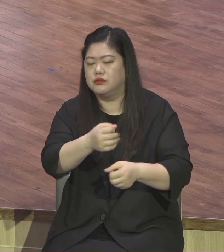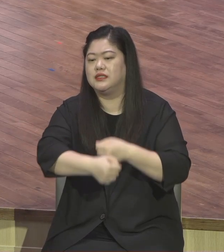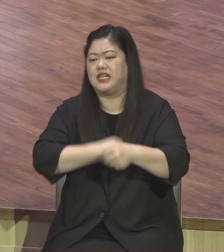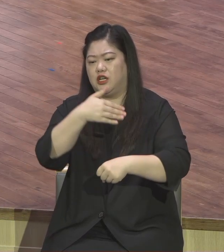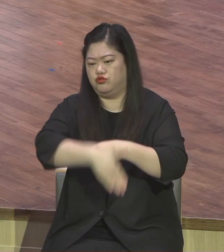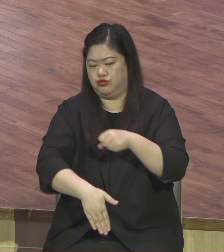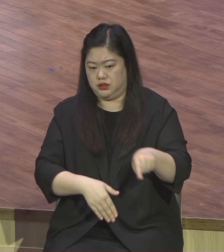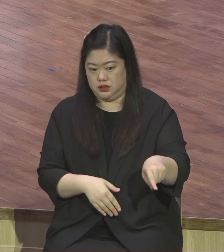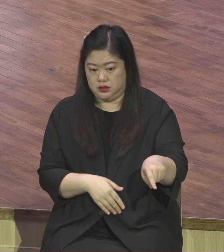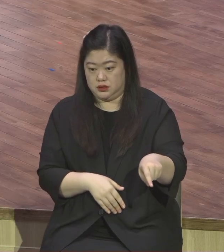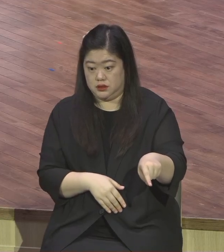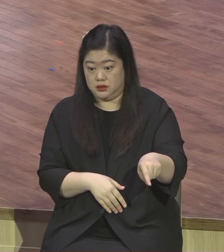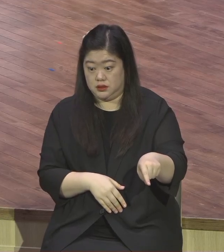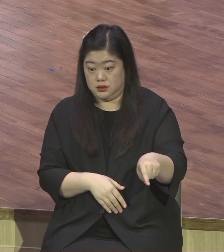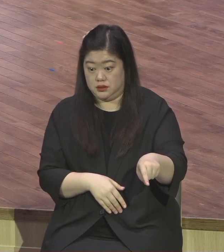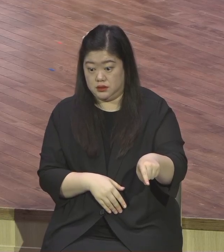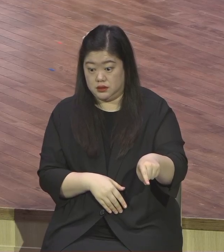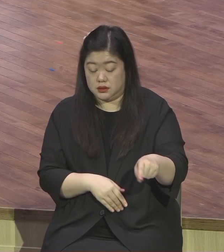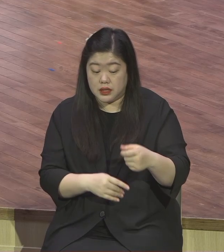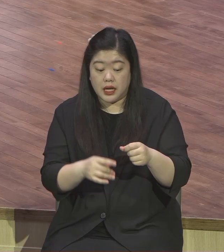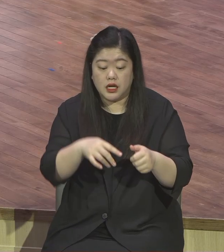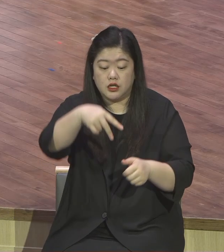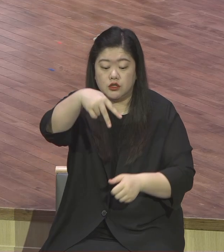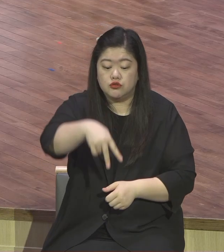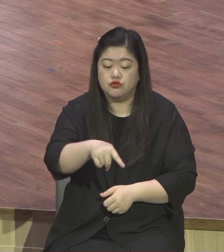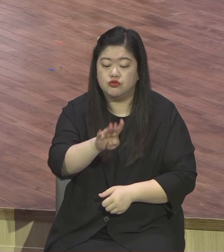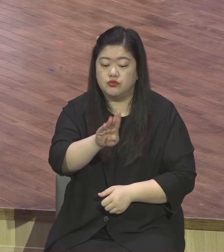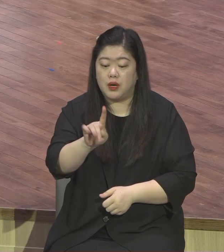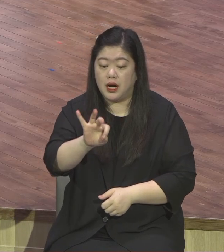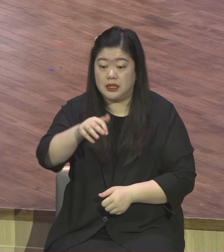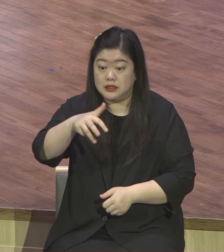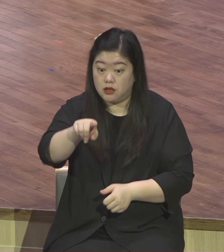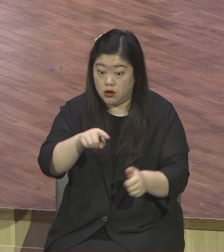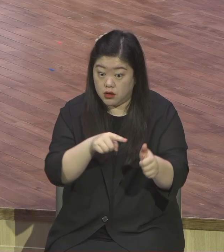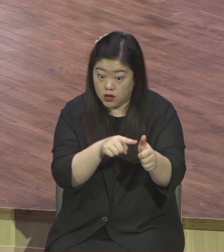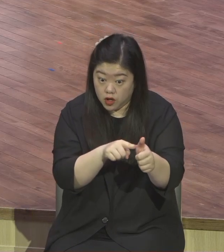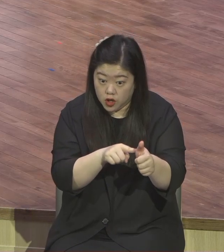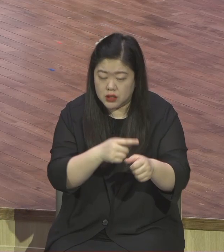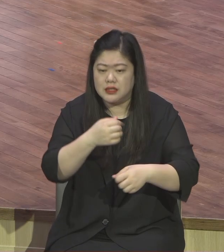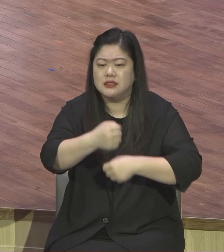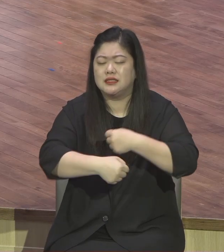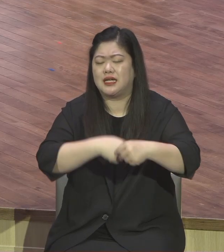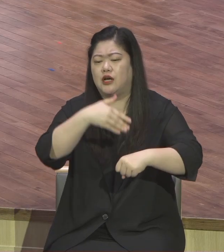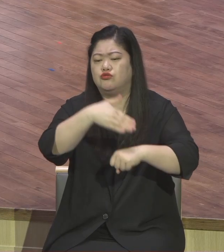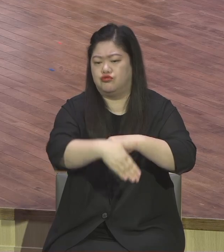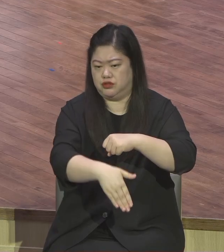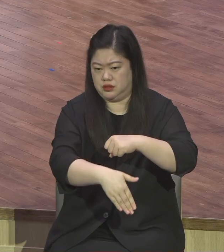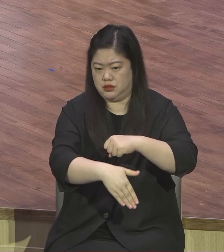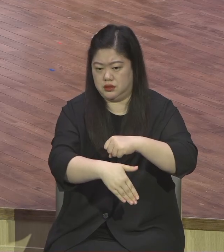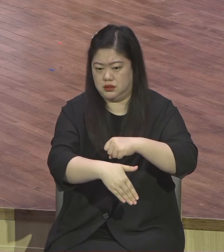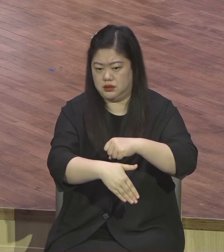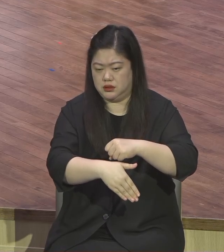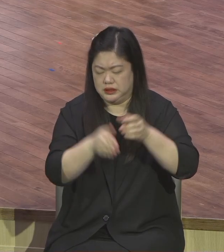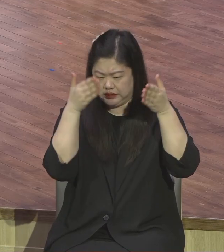지펴던 사람인데 예수님의 신성을 부인합니다. 예수님 하나님 아니야. 사람이야.